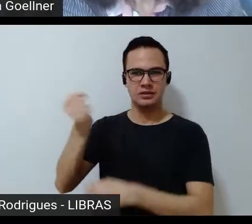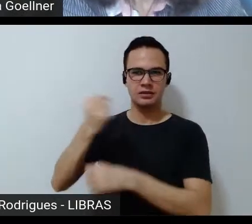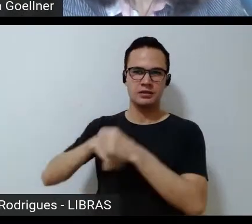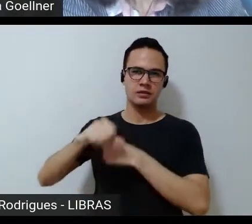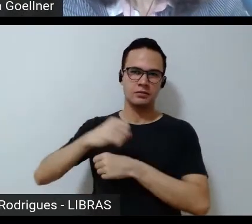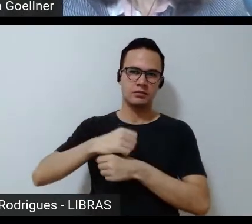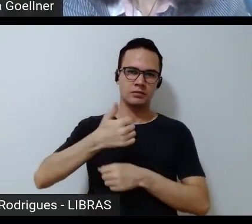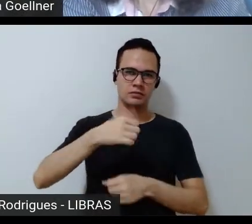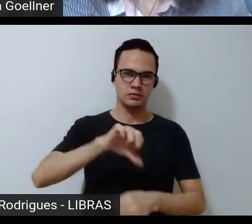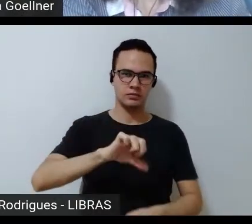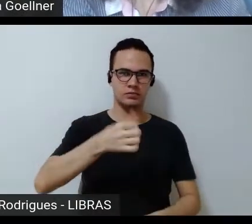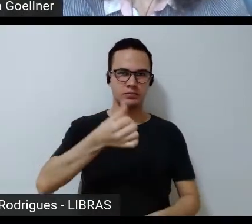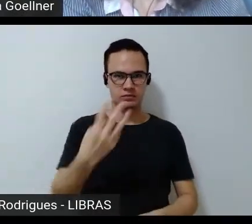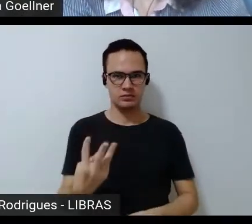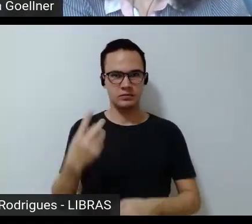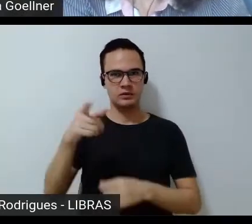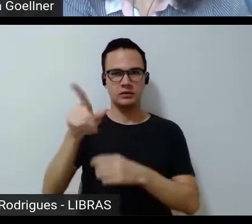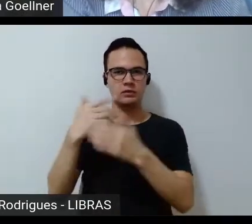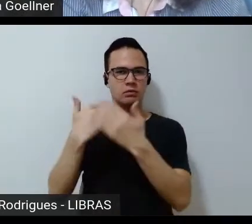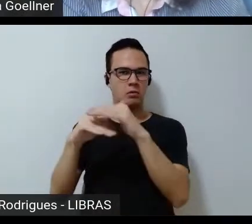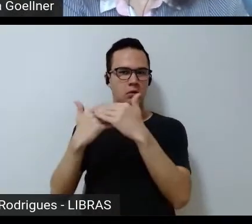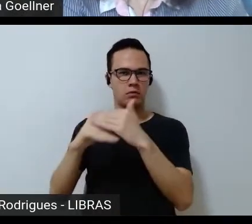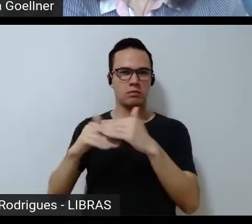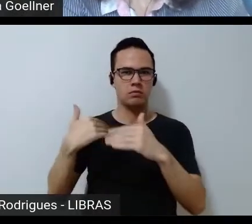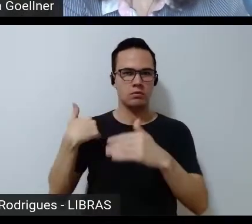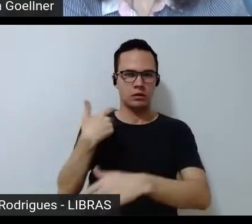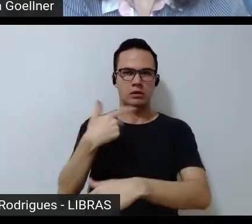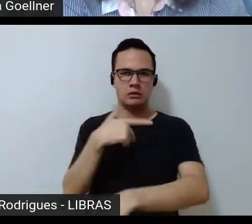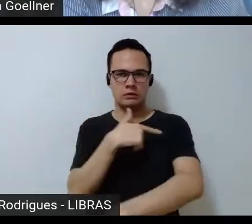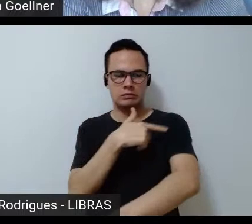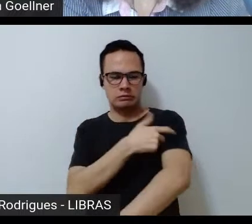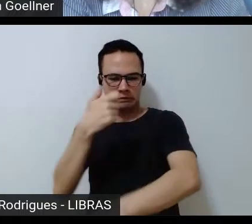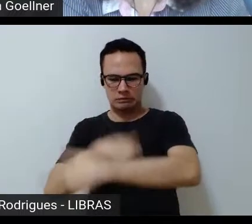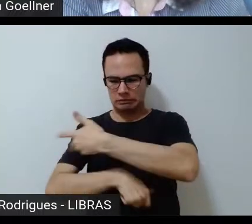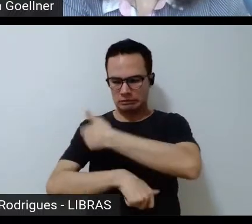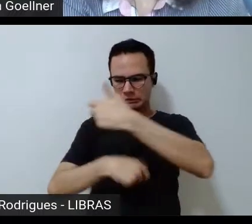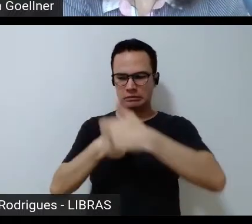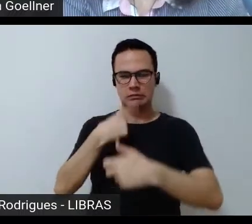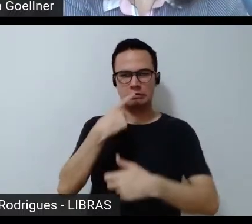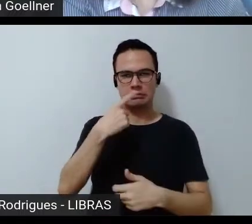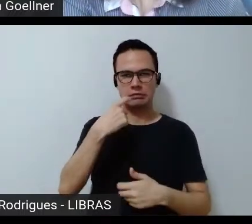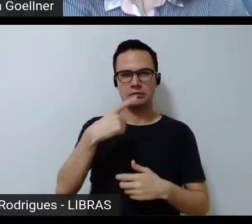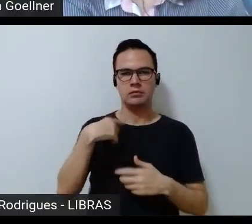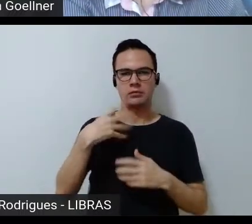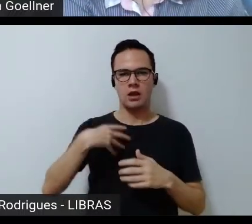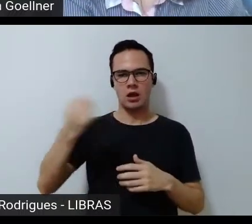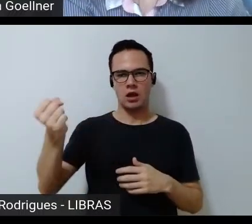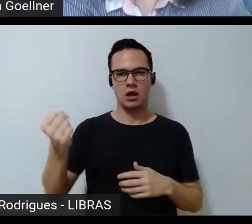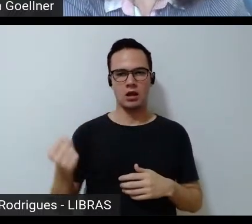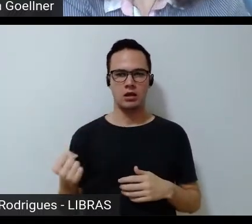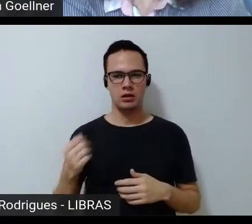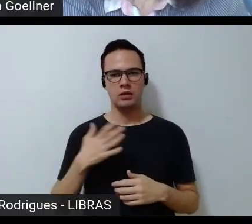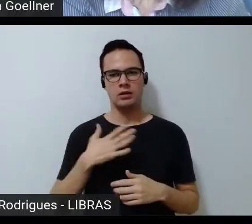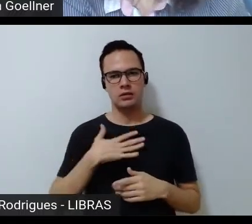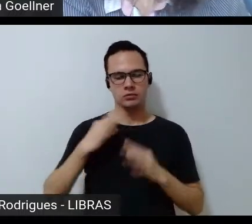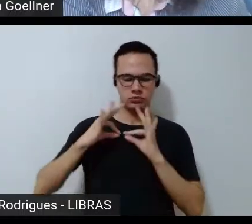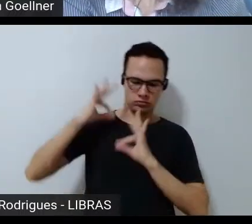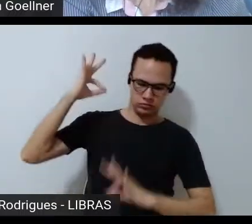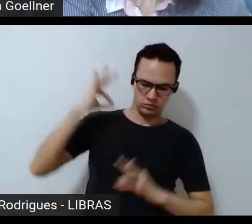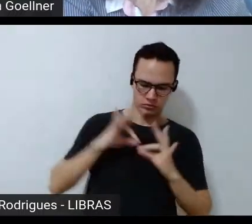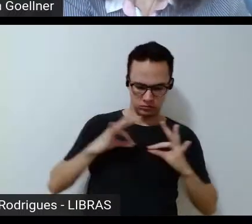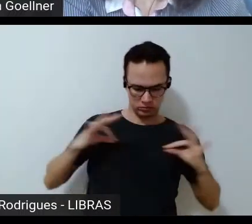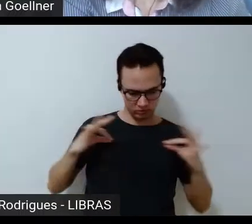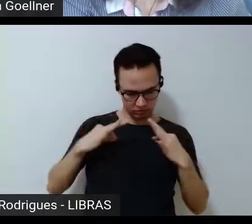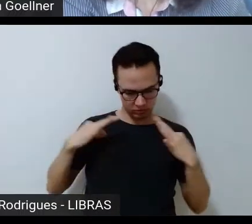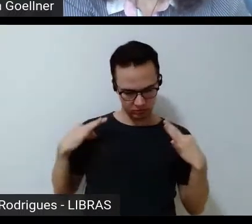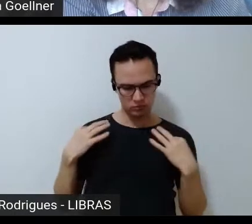inteiro furado fizeram sabe-se lá o que com o meu sangue e com as minhas medidas e nunca